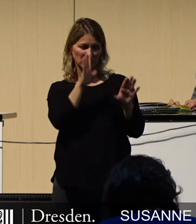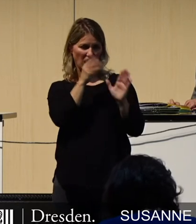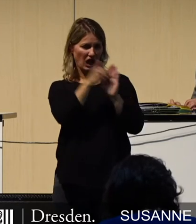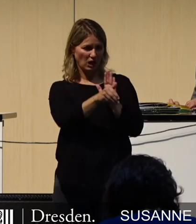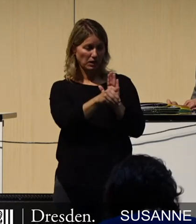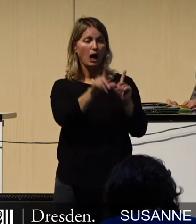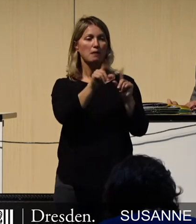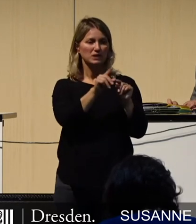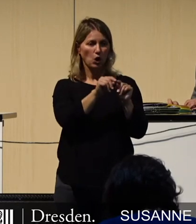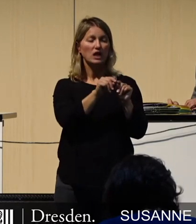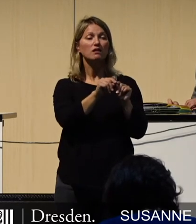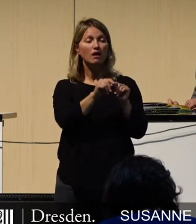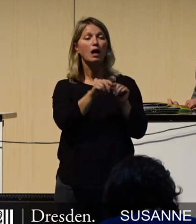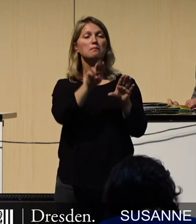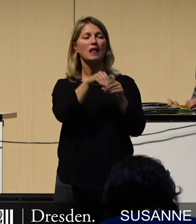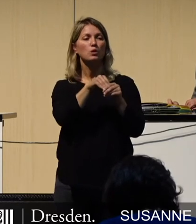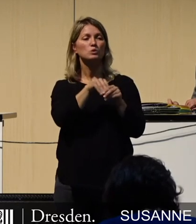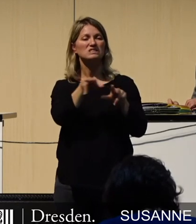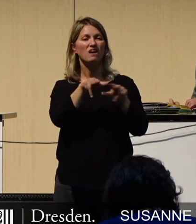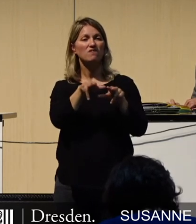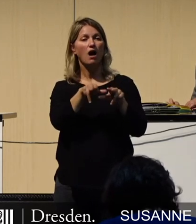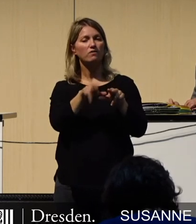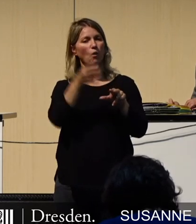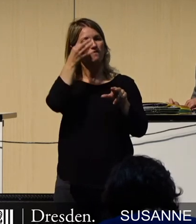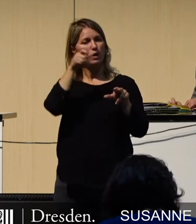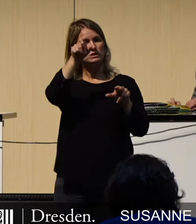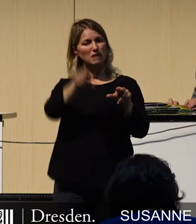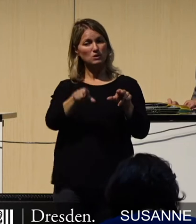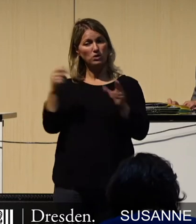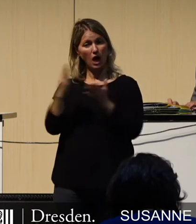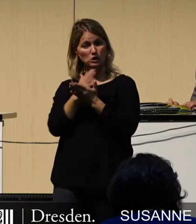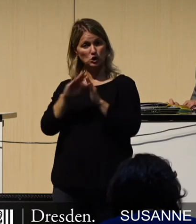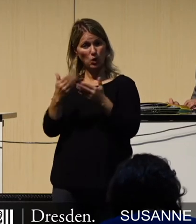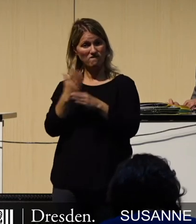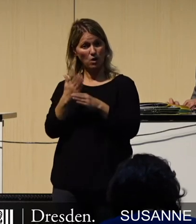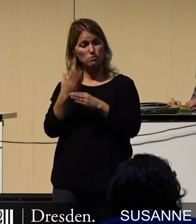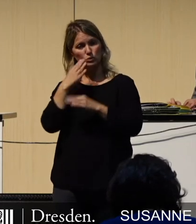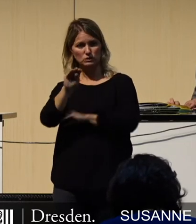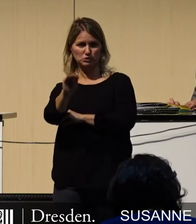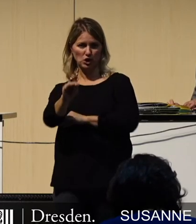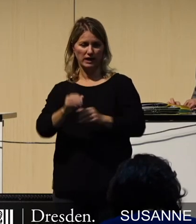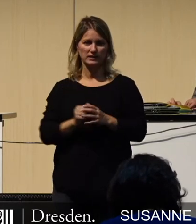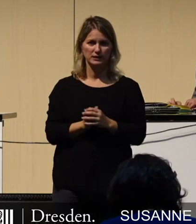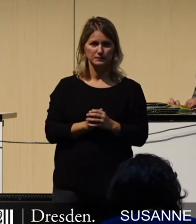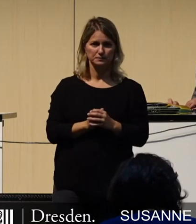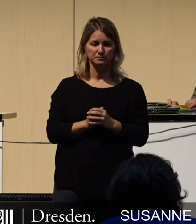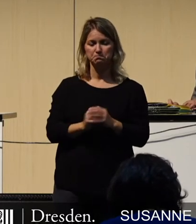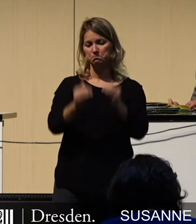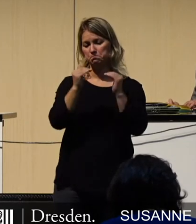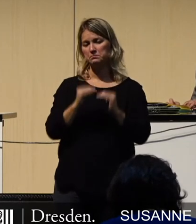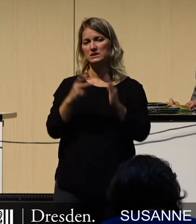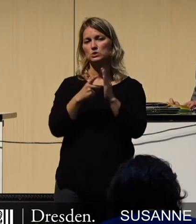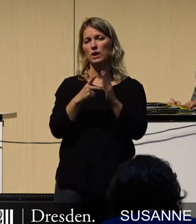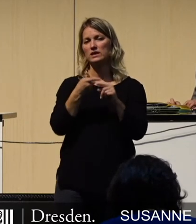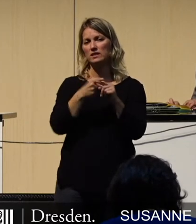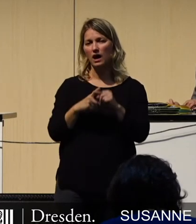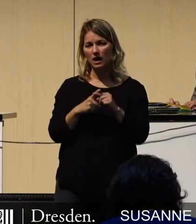Vertrauensperson des Beteiligungsverfahrens über die Gründe für seine Entscheidung unterrichten. Der zweite Teil behandelt die